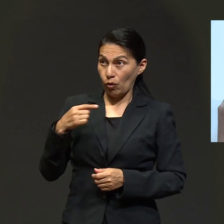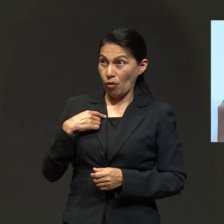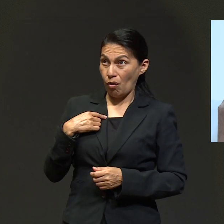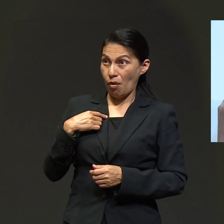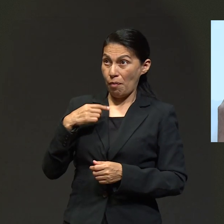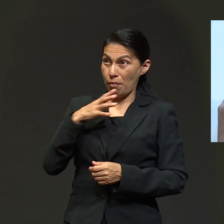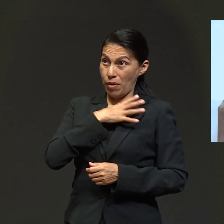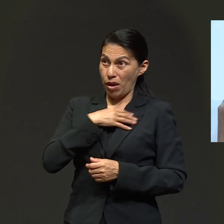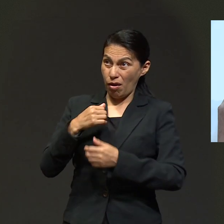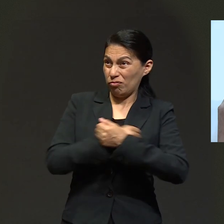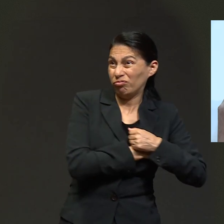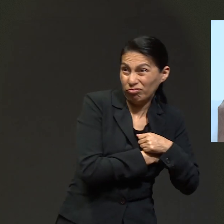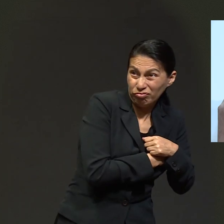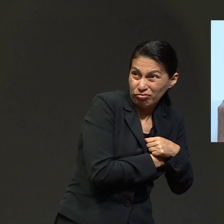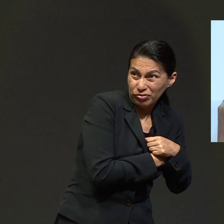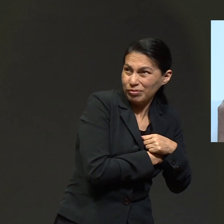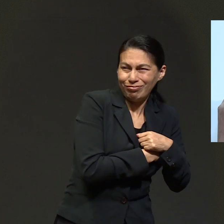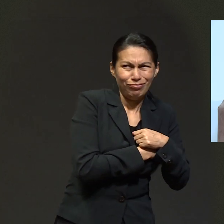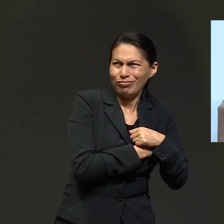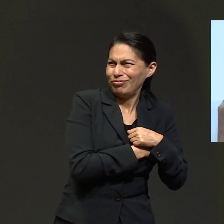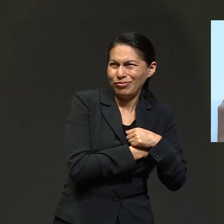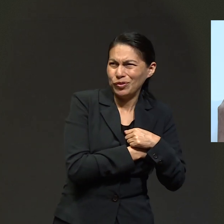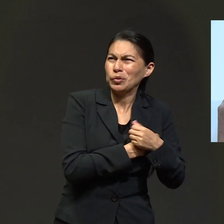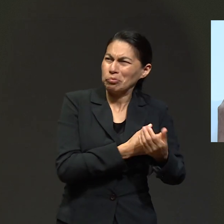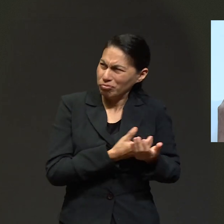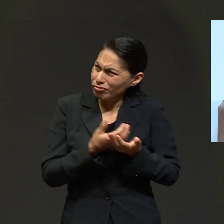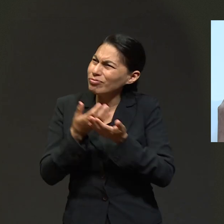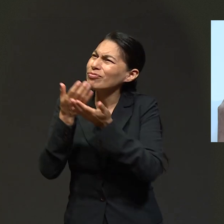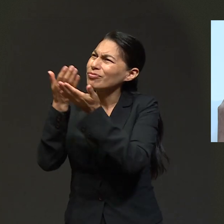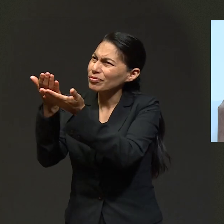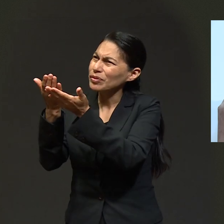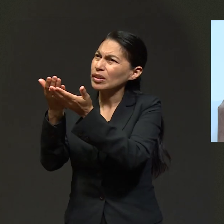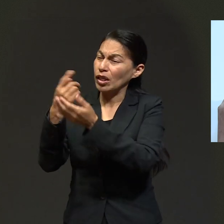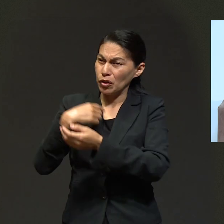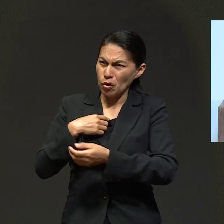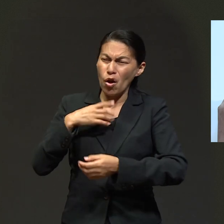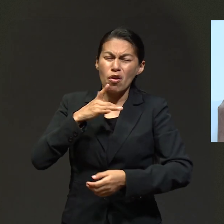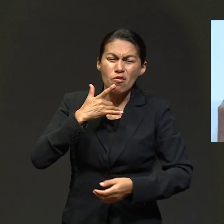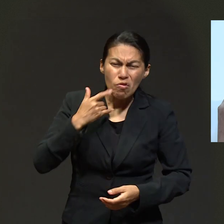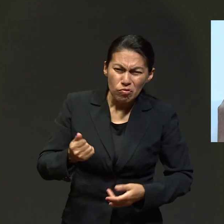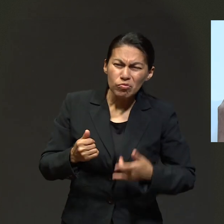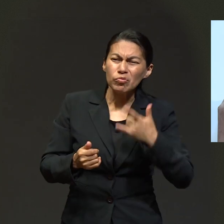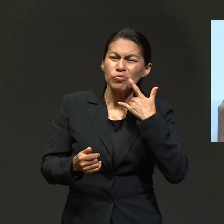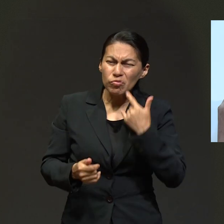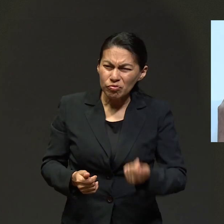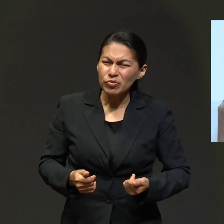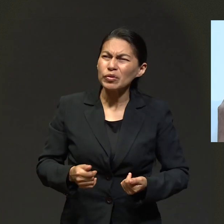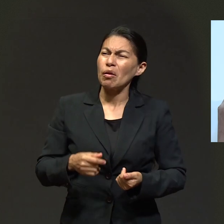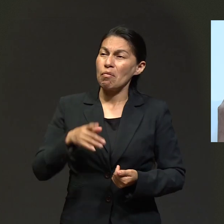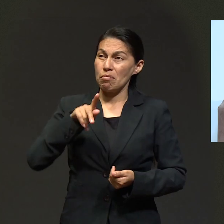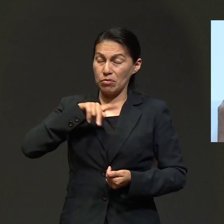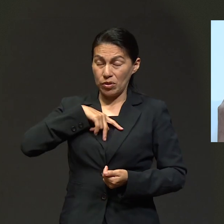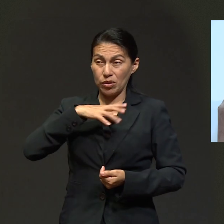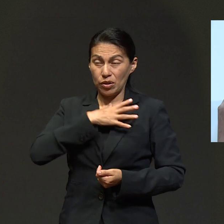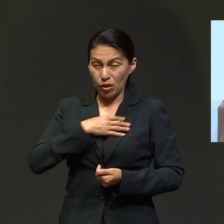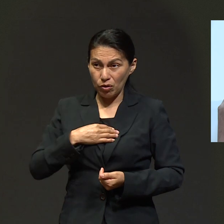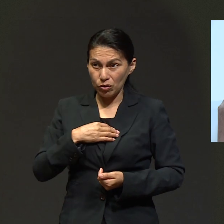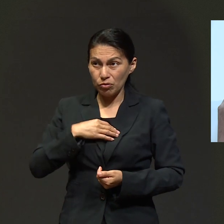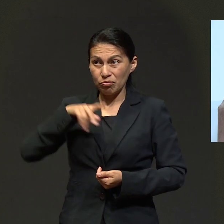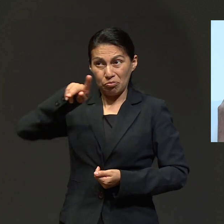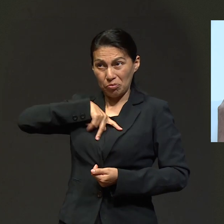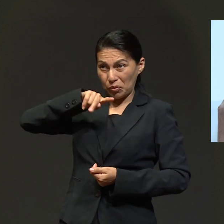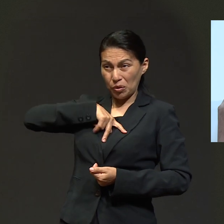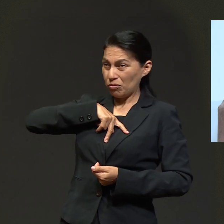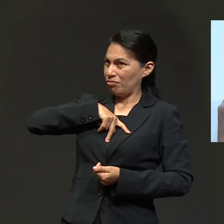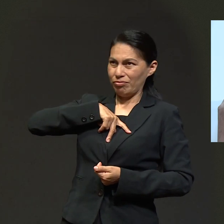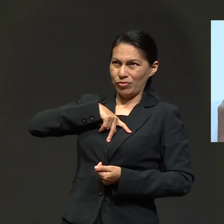¿verdad? Pero yo le dije a Dios, no te lo voy a negar y voy a luchar mientras tú me despidas. Voy a luchar por los hijos que me has prestado, porque no